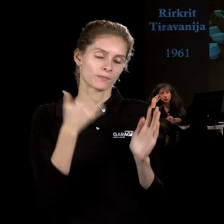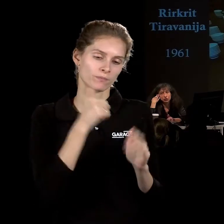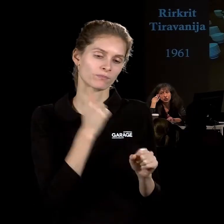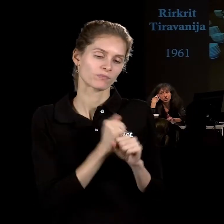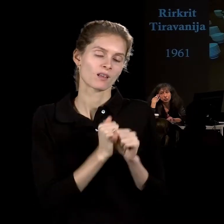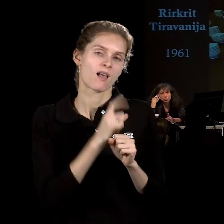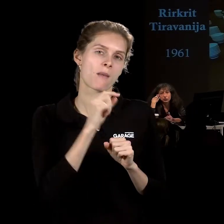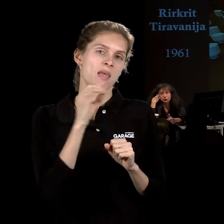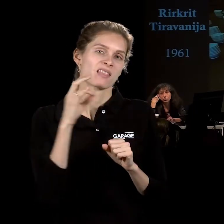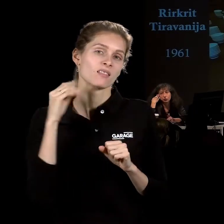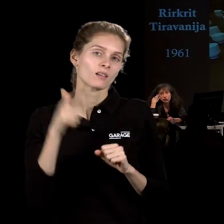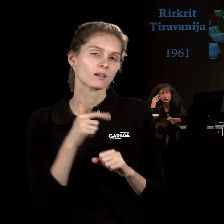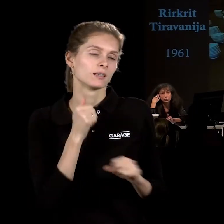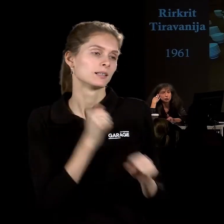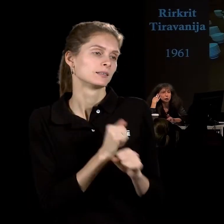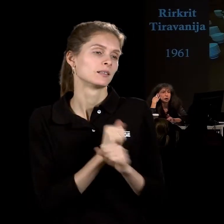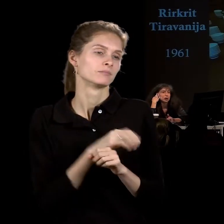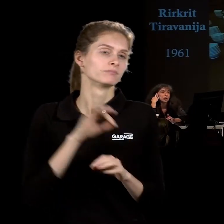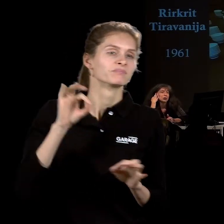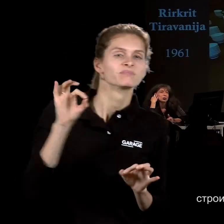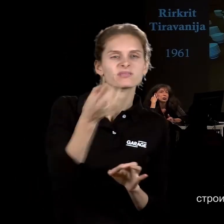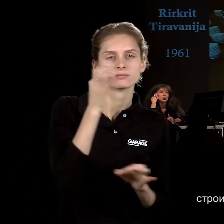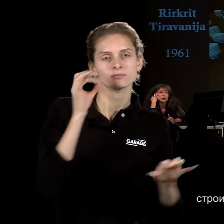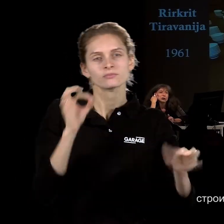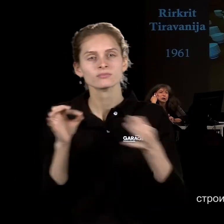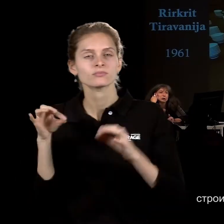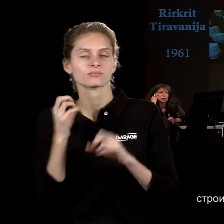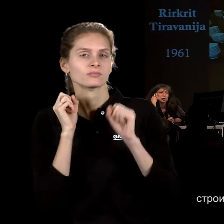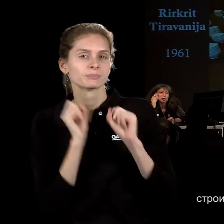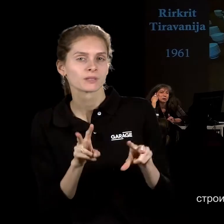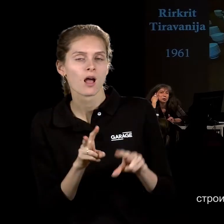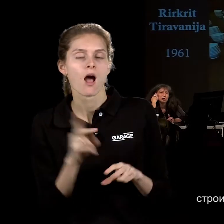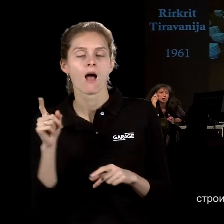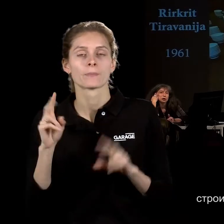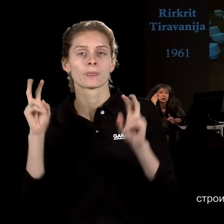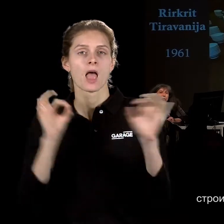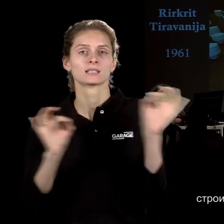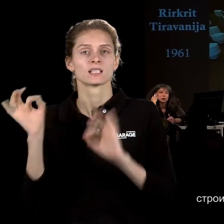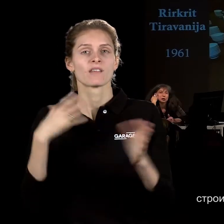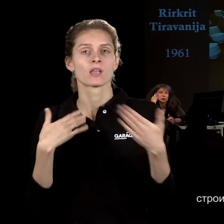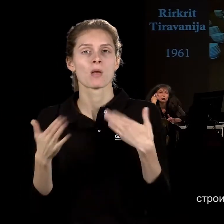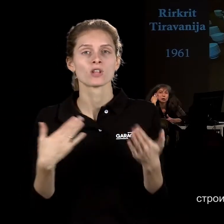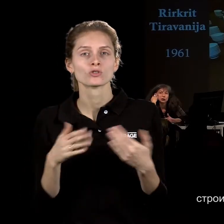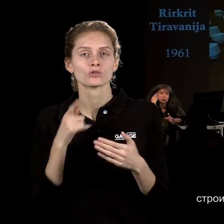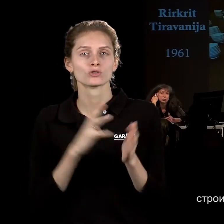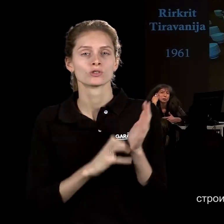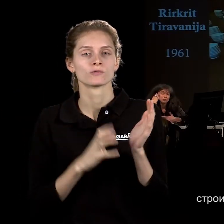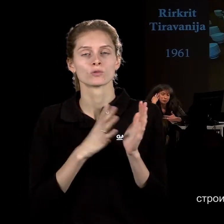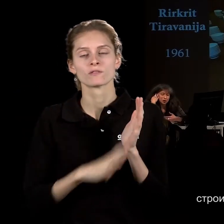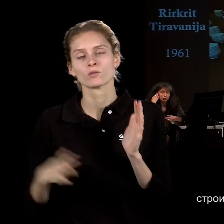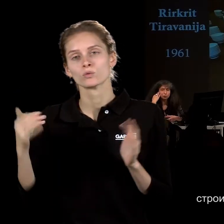ситуации для зрителя провокационные, дискомфортные, то эстетика взаимоотношений 90-х скорее строилась на том, чтобы